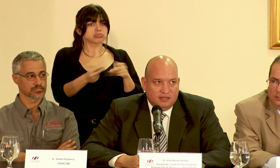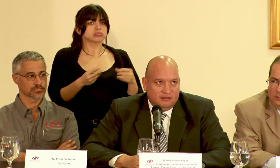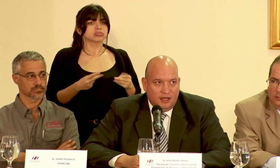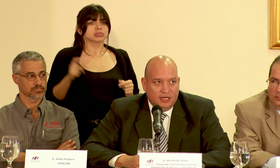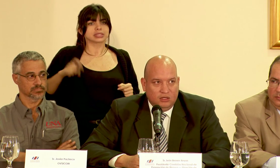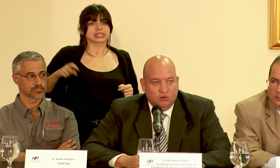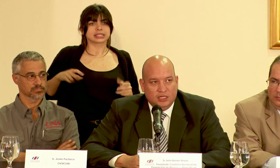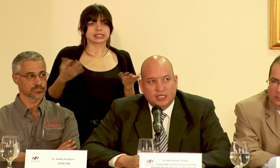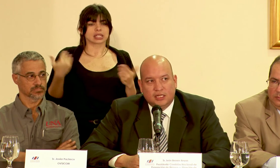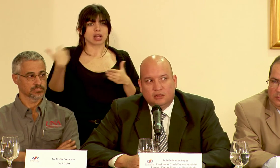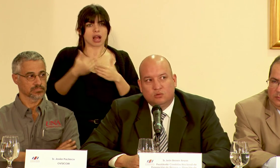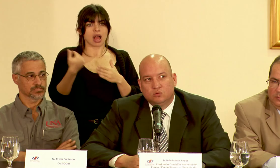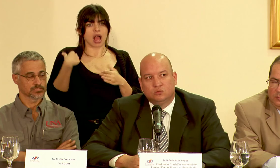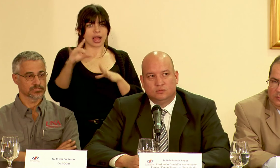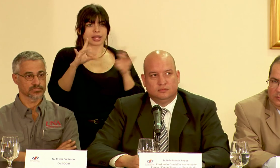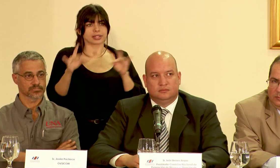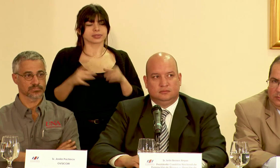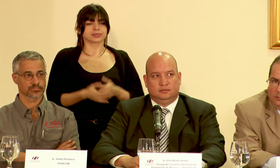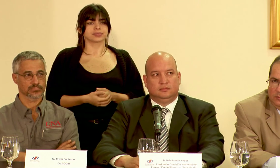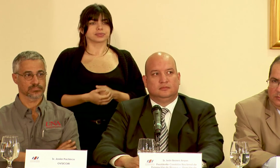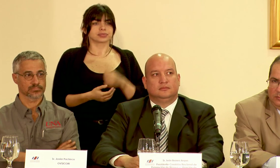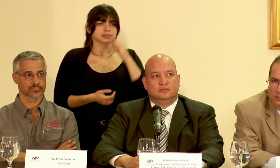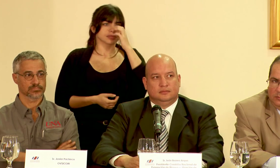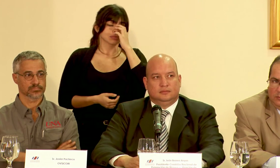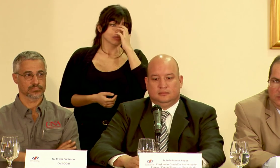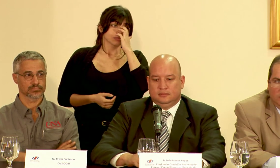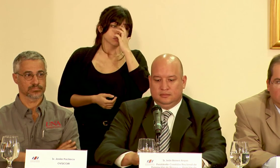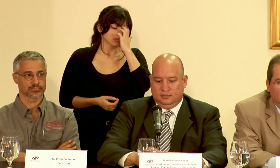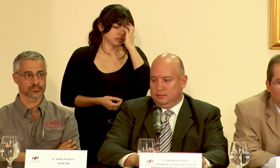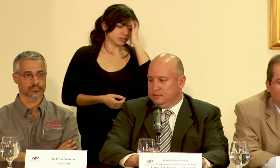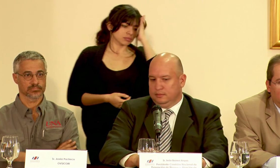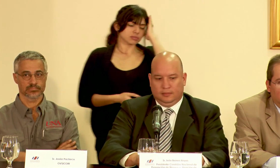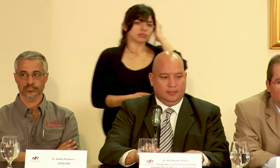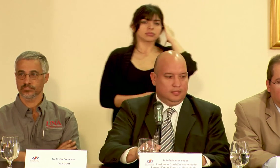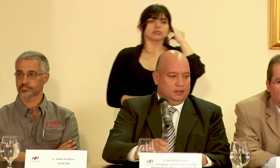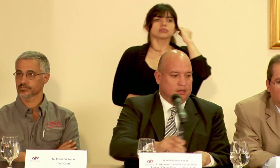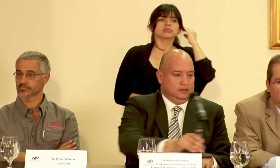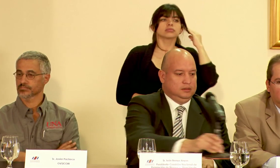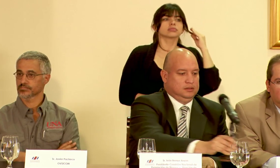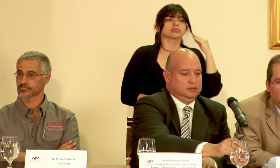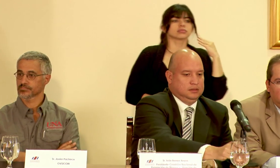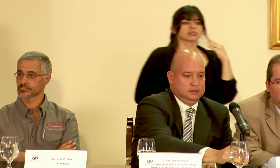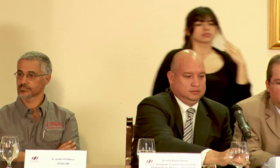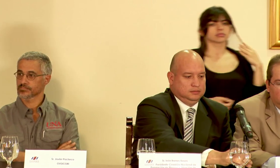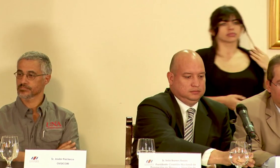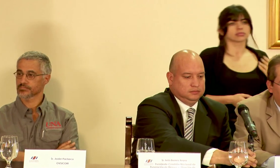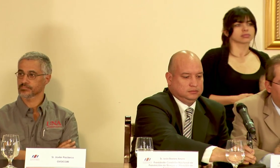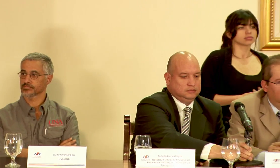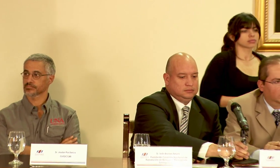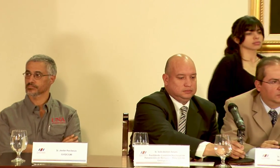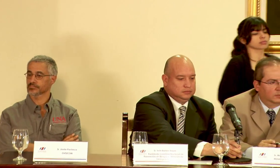necesidades que se han ido detectando Gracias don Iván Gerardo Mora de Radio Victoria